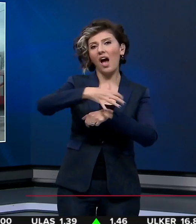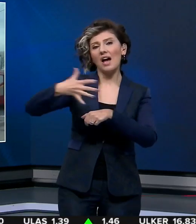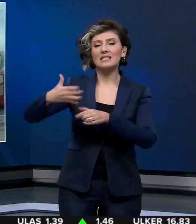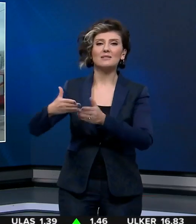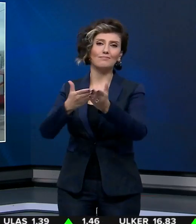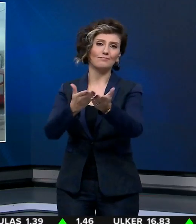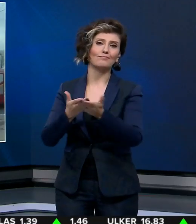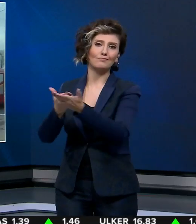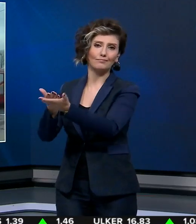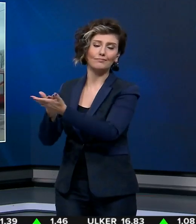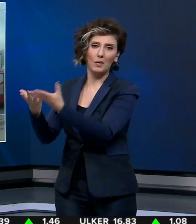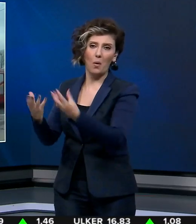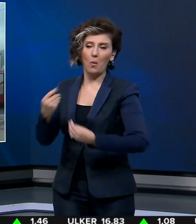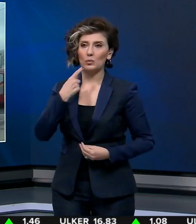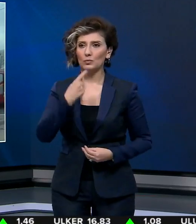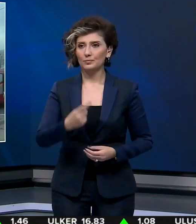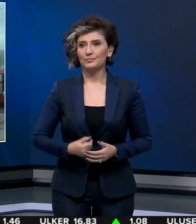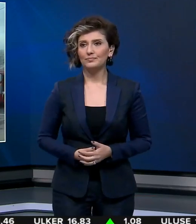hastanelere kaldırıldı.